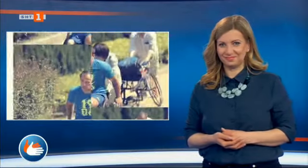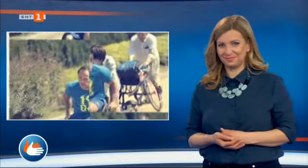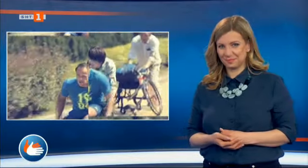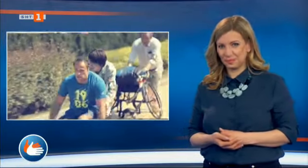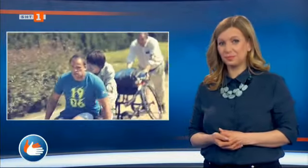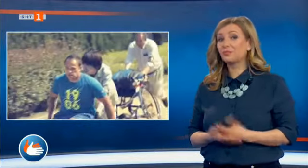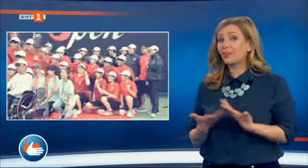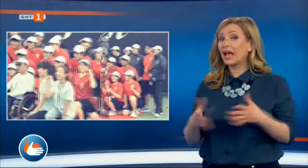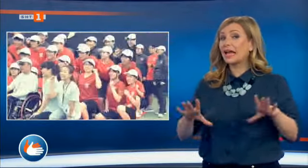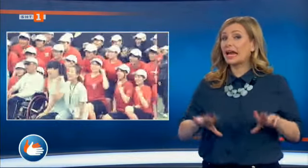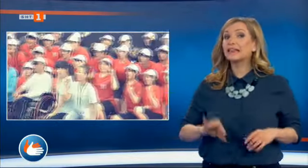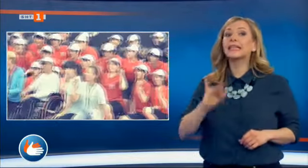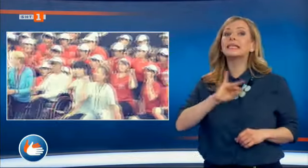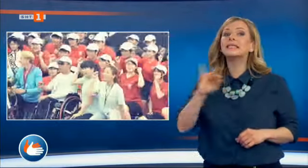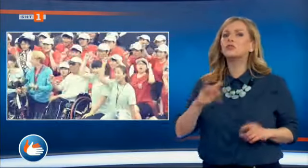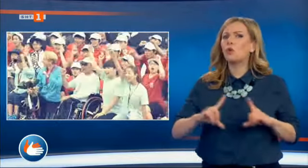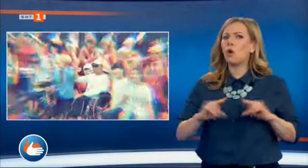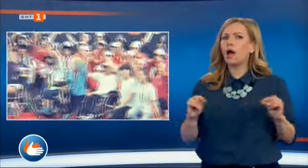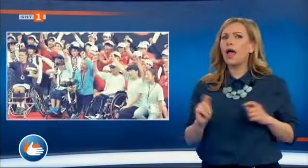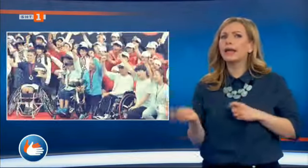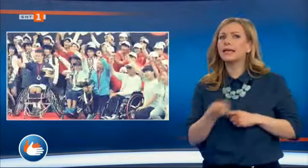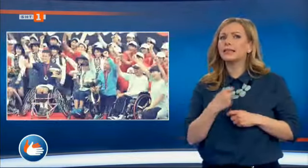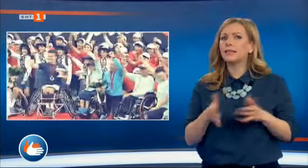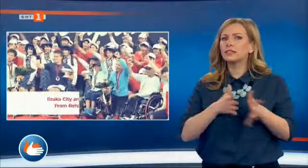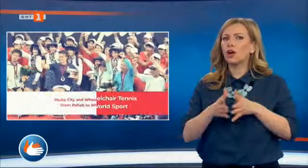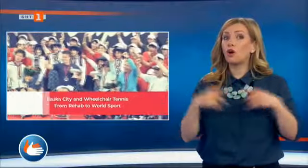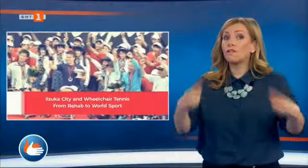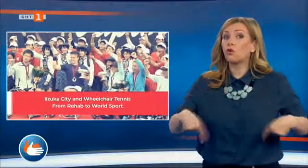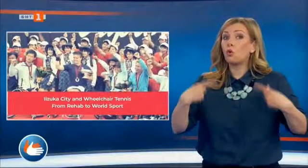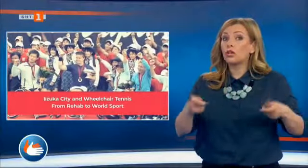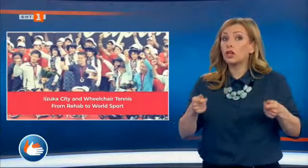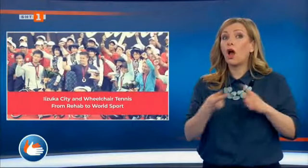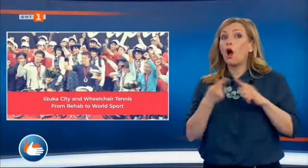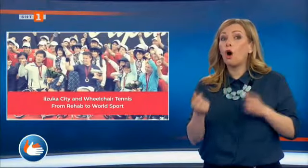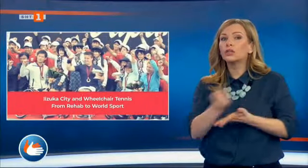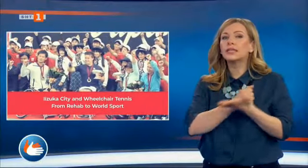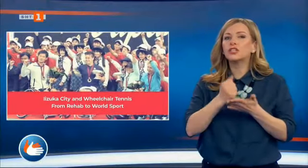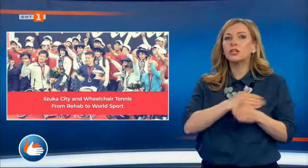Град и изука и тенис за хора в инвалидни колички. От рехабилитация до нивото на световен спорт.